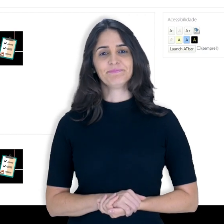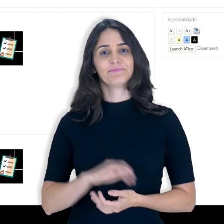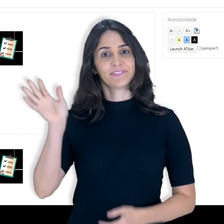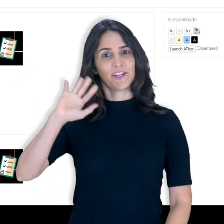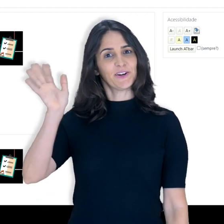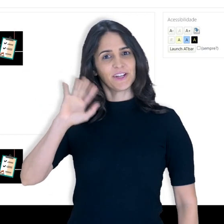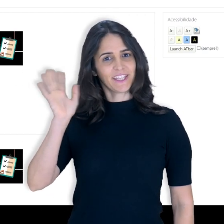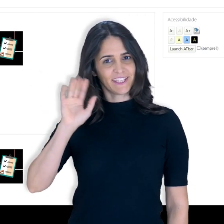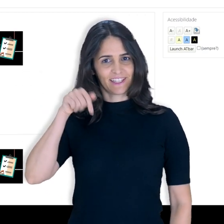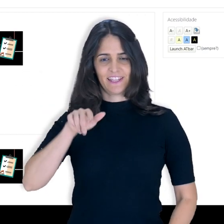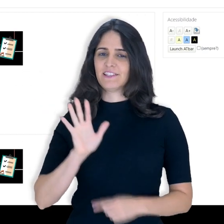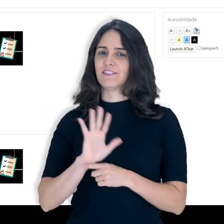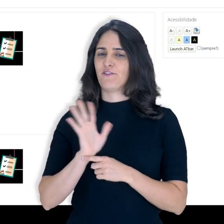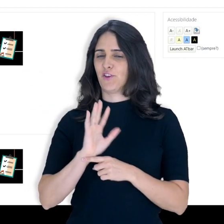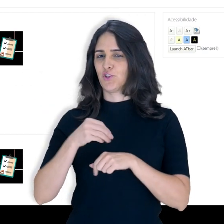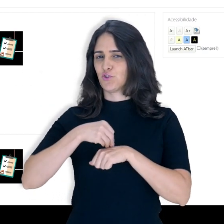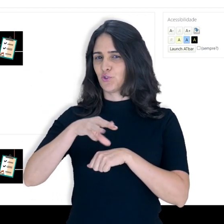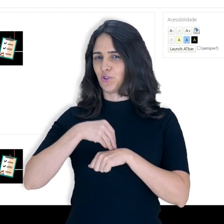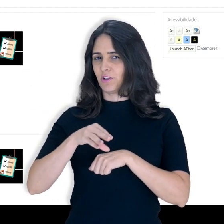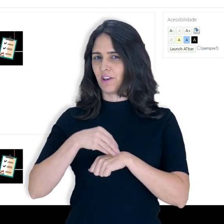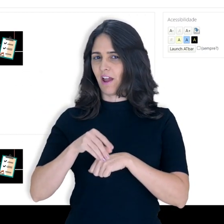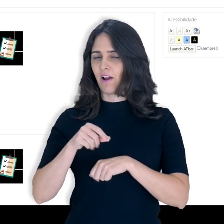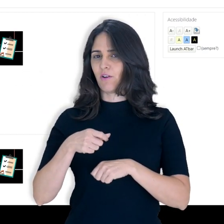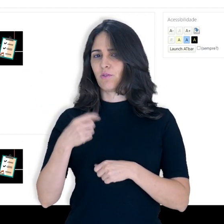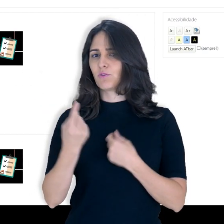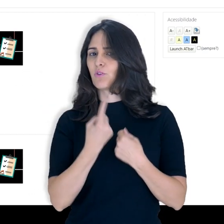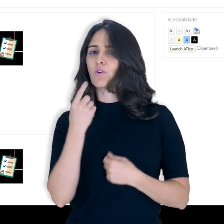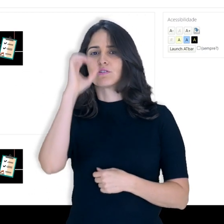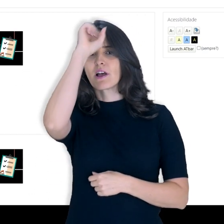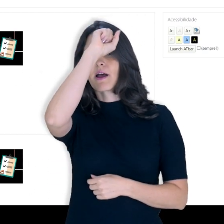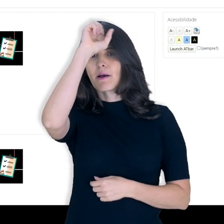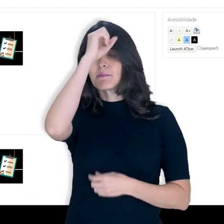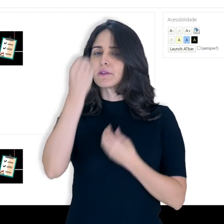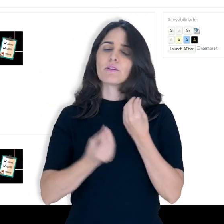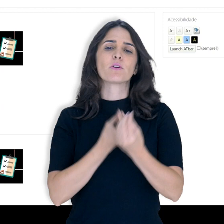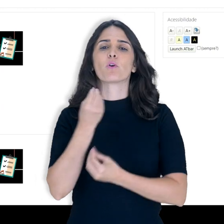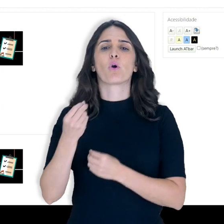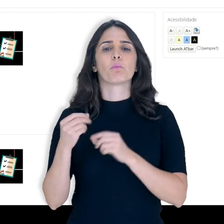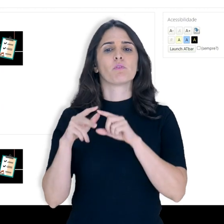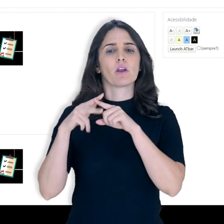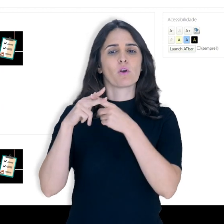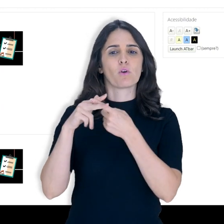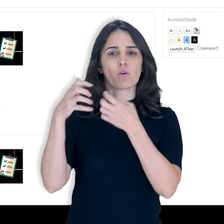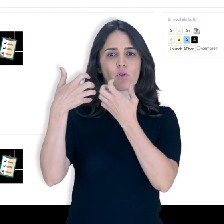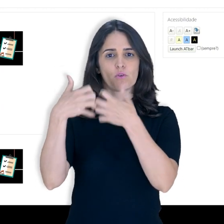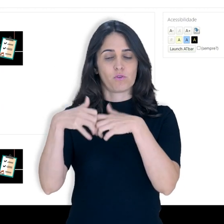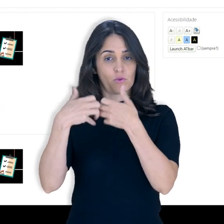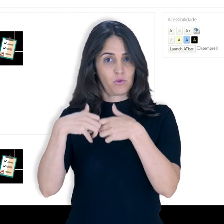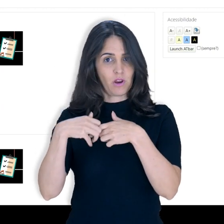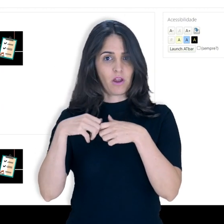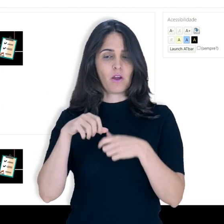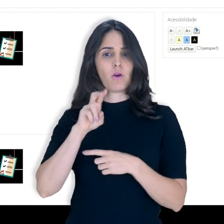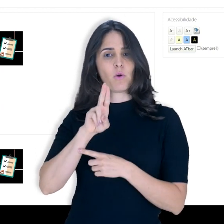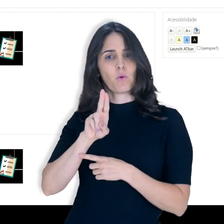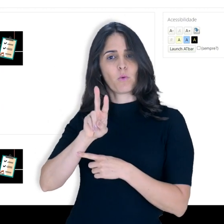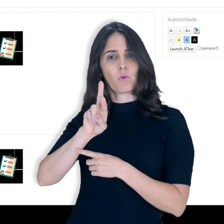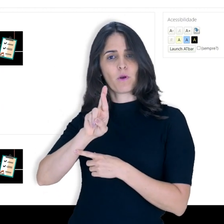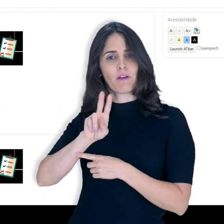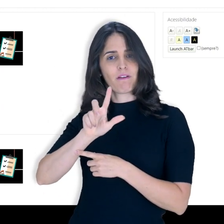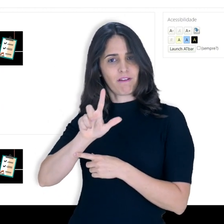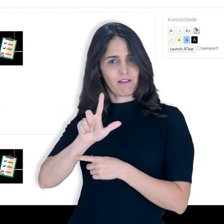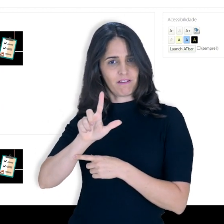Olá, neste vídeo tutorial vamos aprender a configurar o recurso URL.